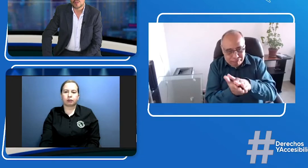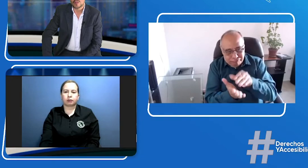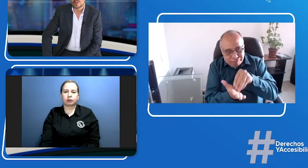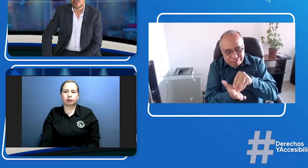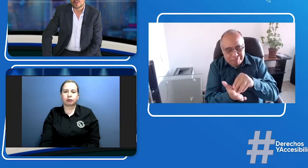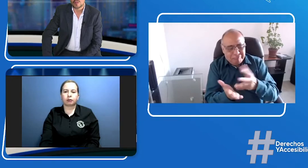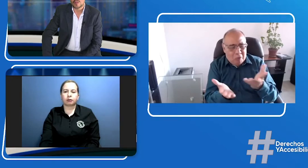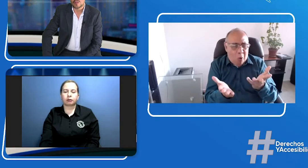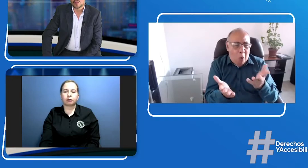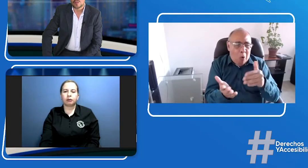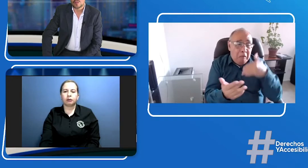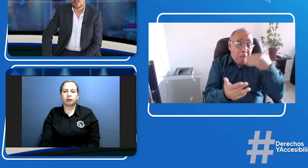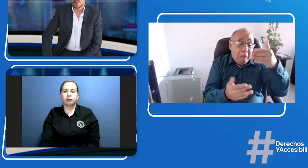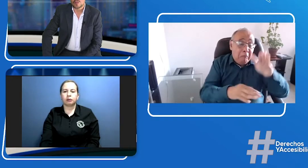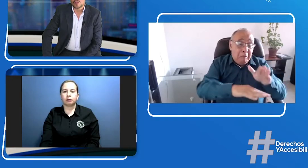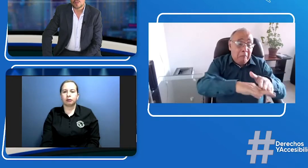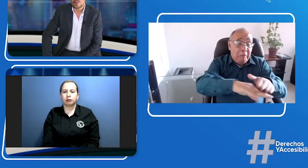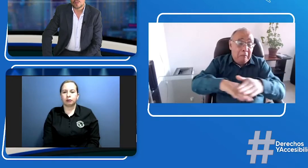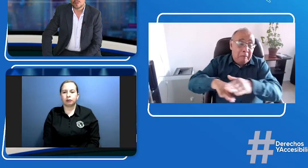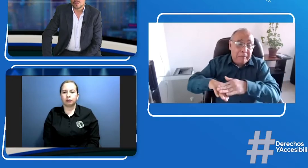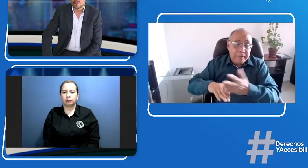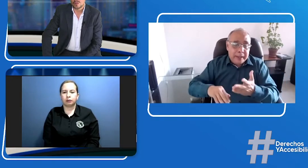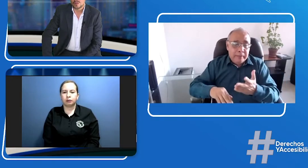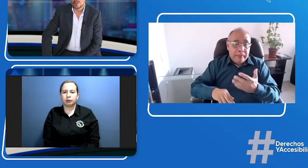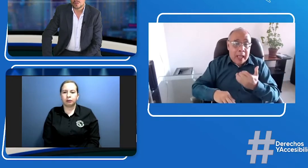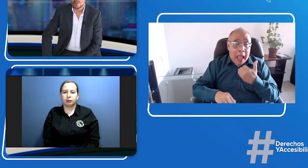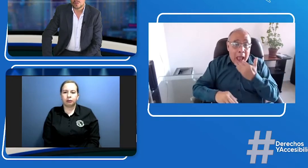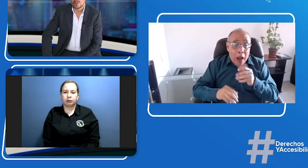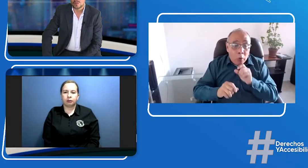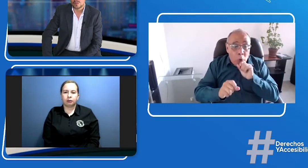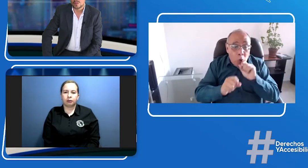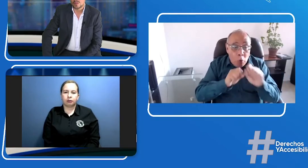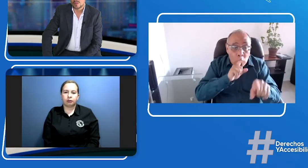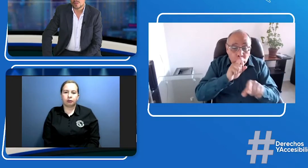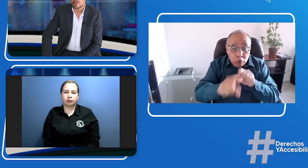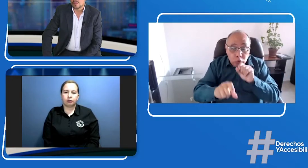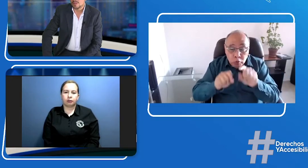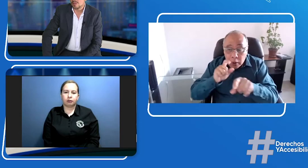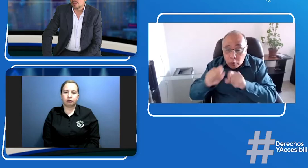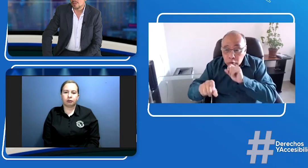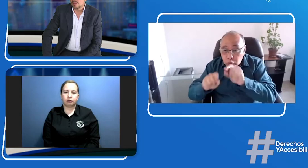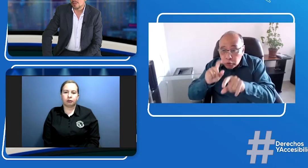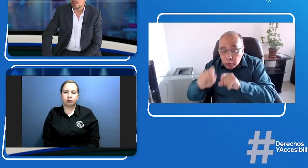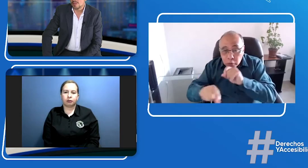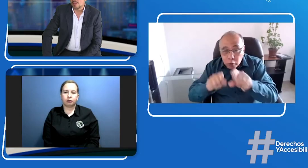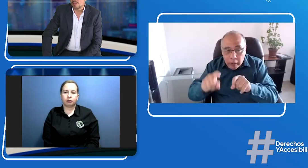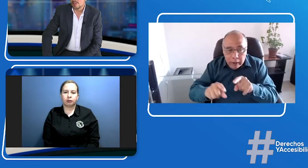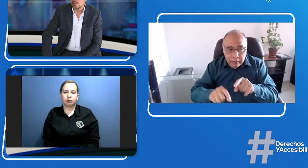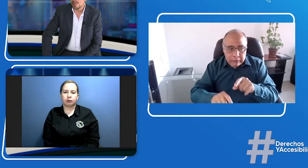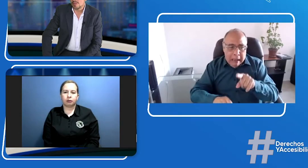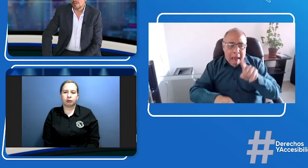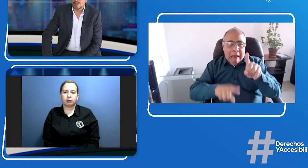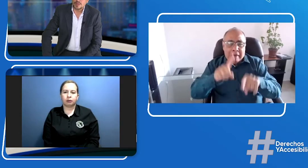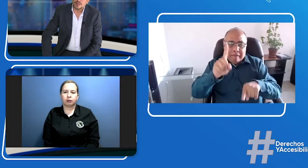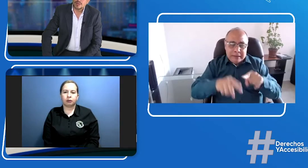dentro de esta resolución que se tiene de la CRC o más bien de ese documento que va a salir a partir de las